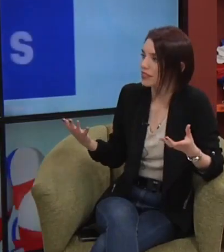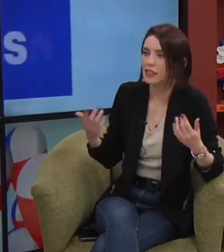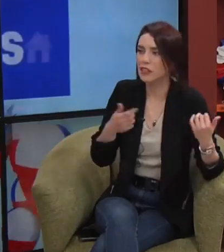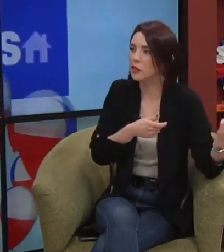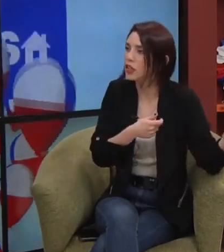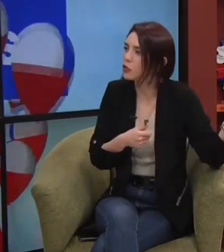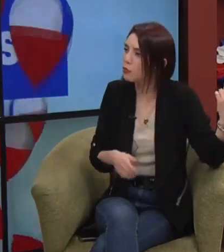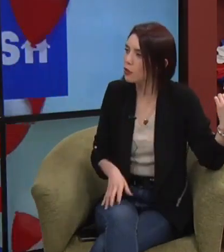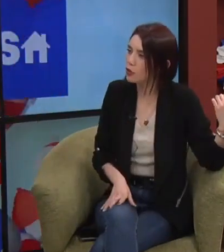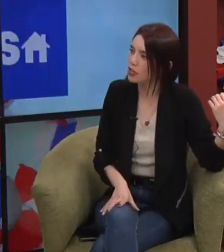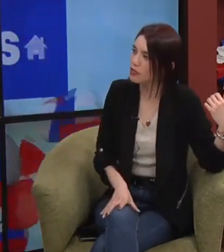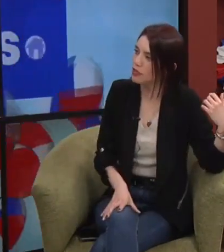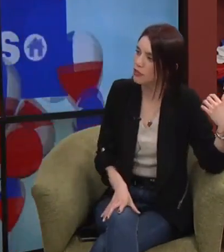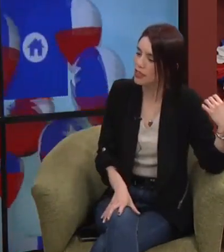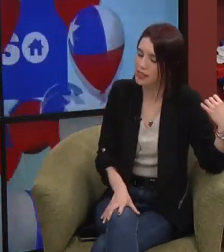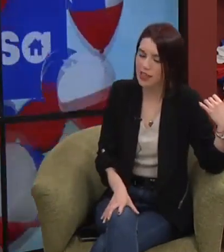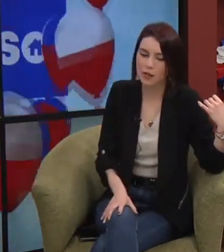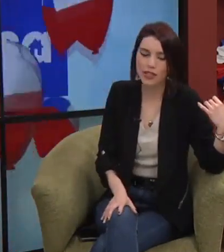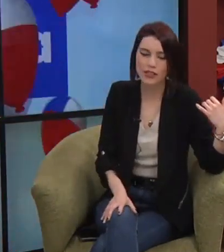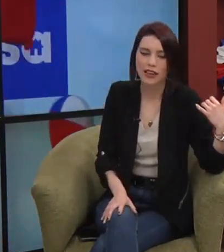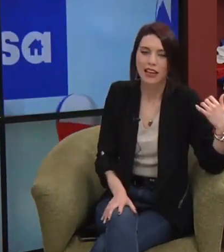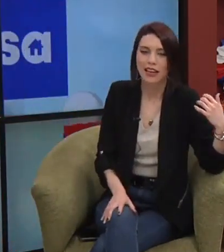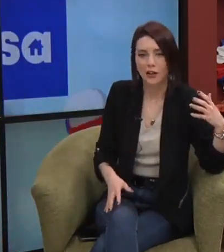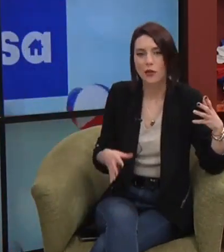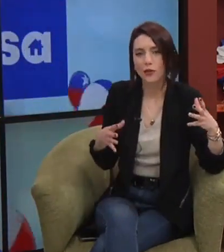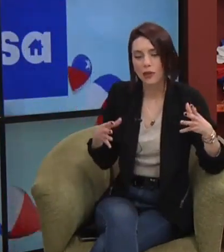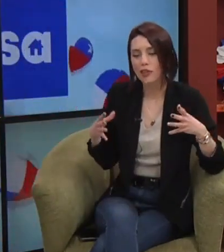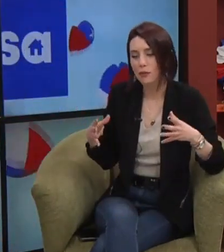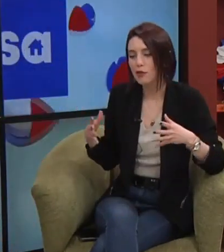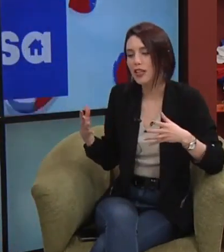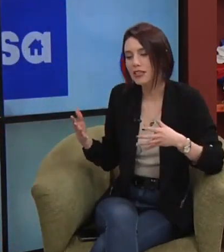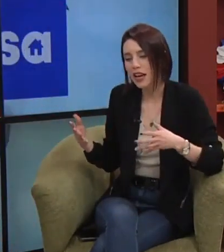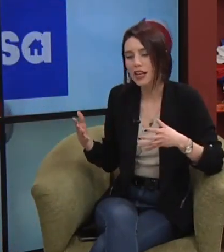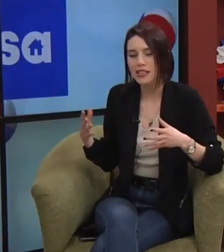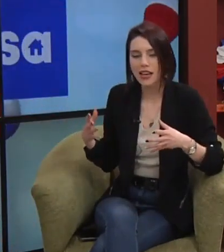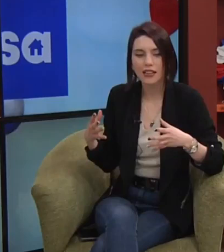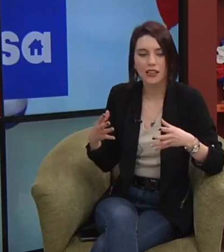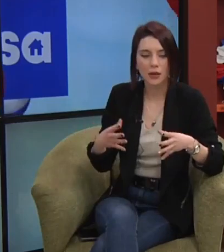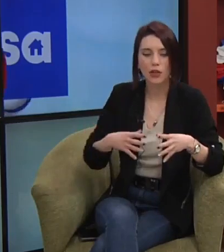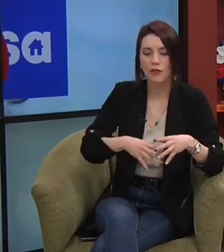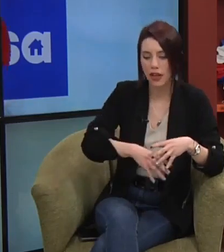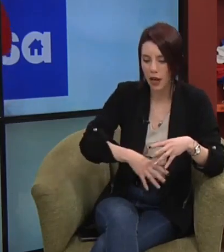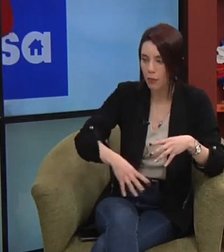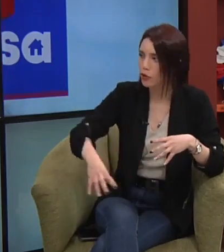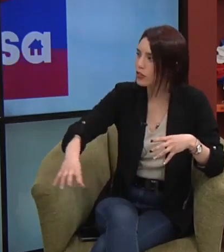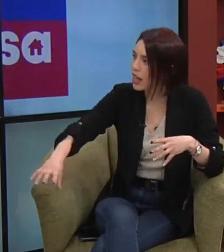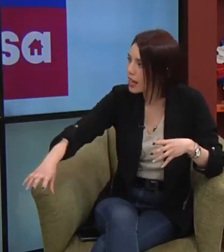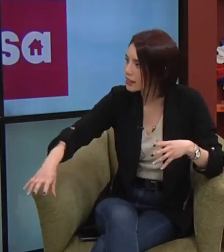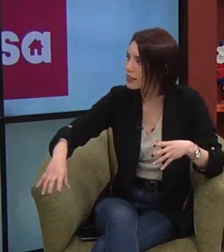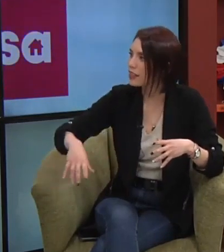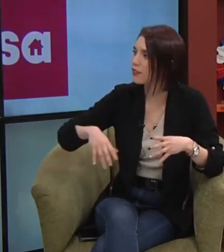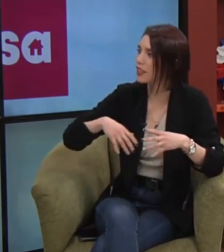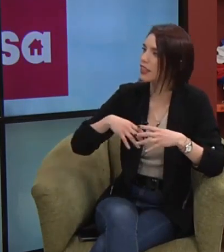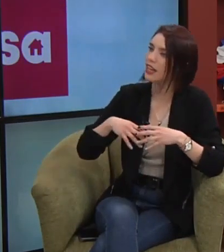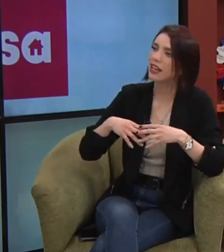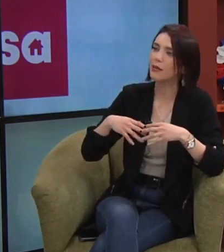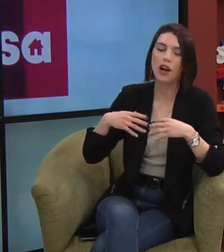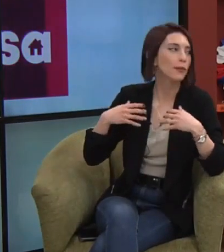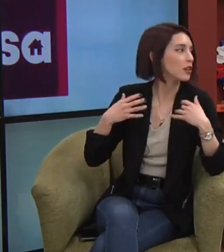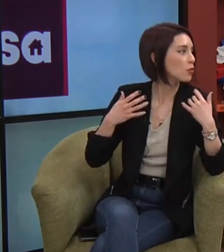y recogiendo un poco lo que decía Luis, claro, cuando hablamos de personas ciegas, quizás entendemos las franjas podotáctiles, ¿verdad? Hemos aprendido un